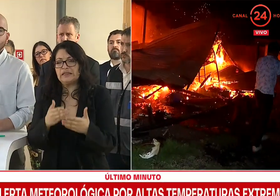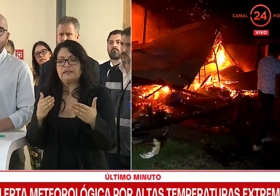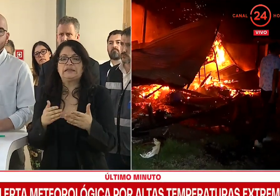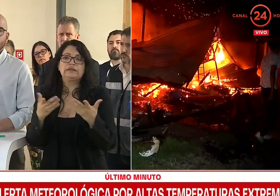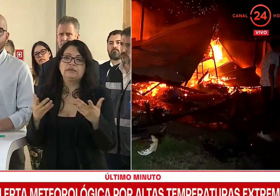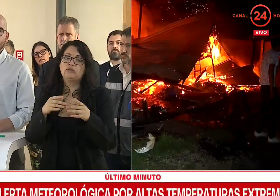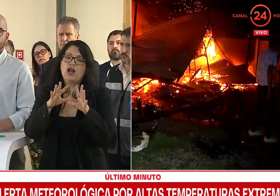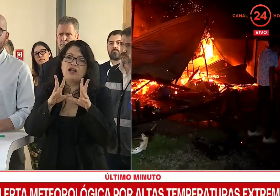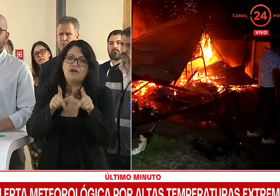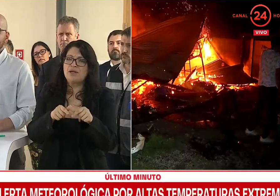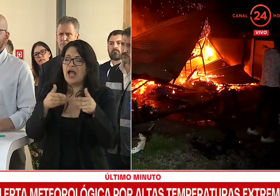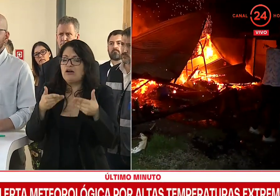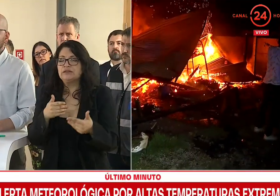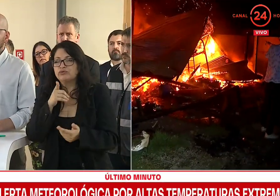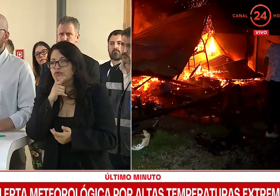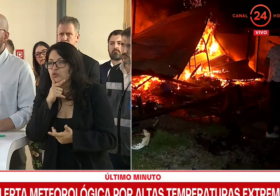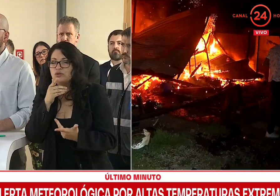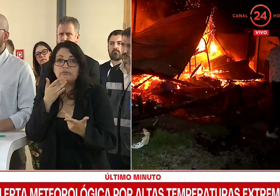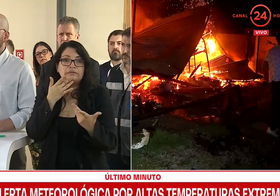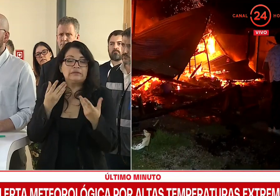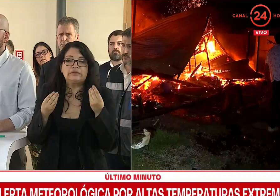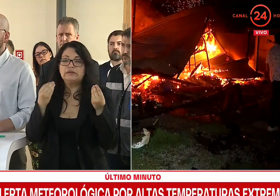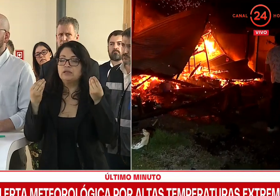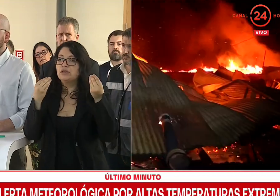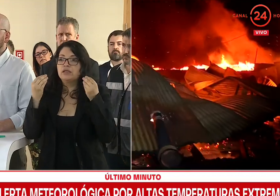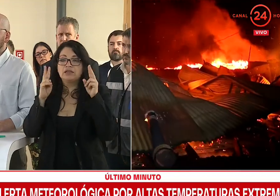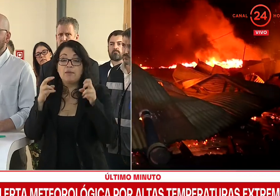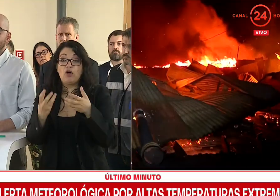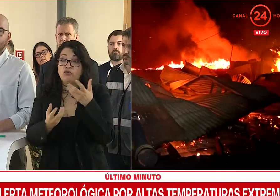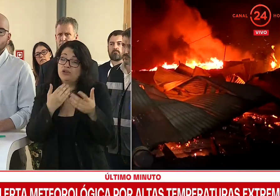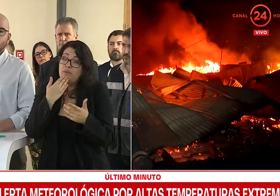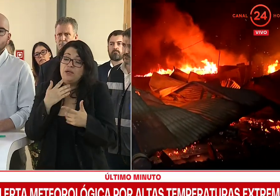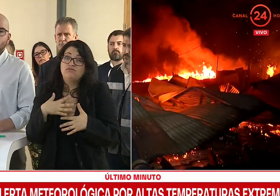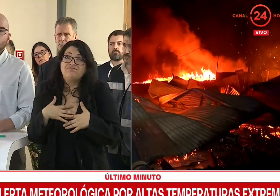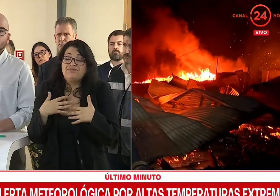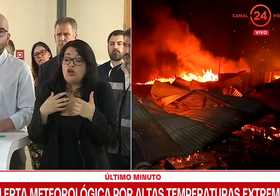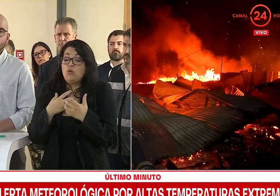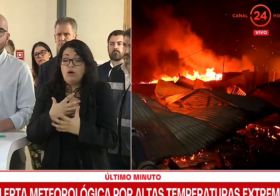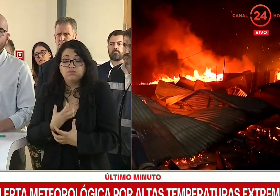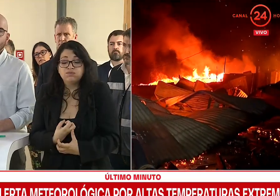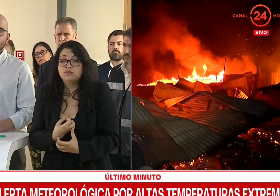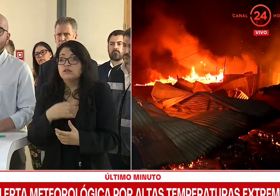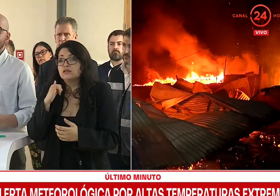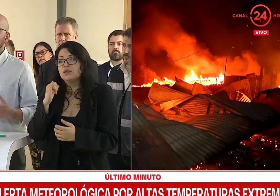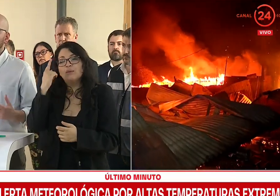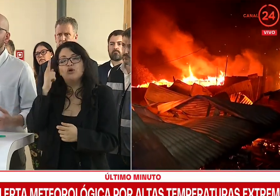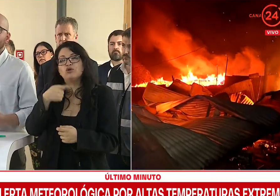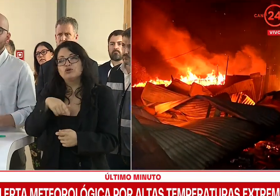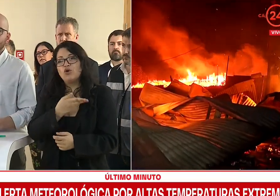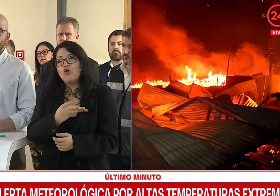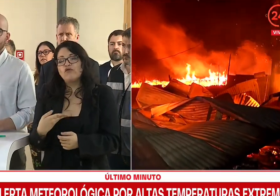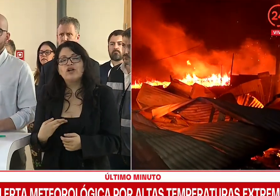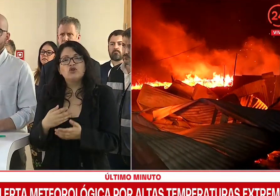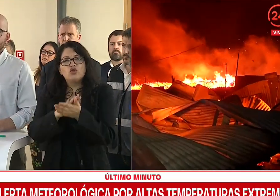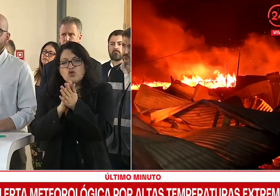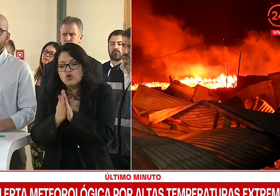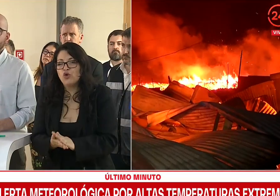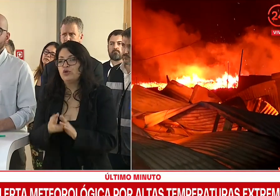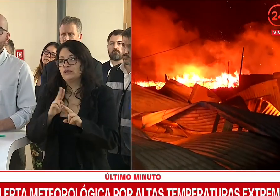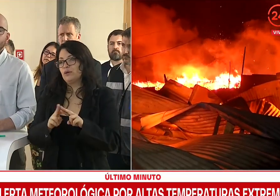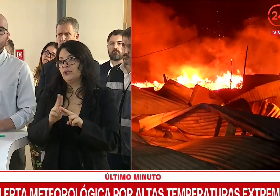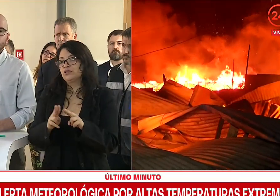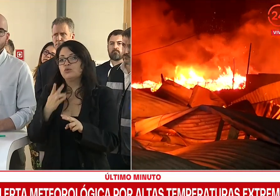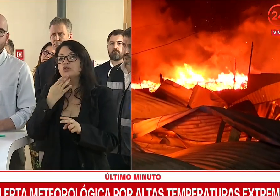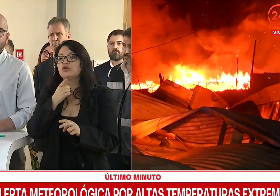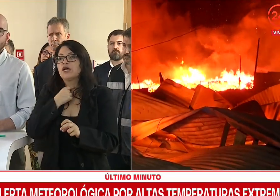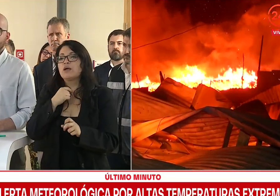un momento de incertidumbre producto del fuego, probablemente también situaciones de angustia, pero como gobierno estamos desplegando todos nuestros recursos para